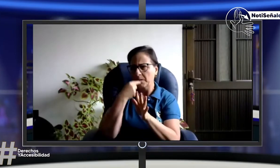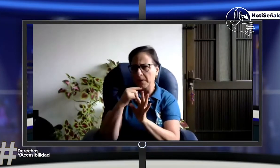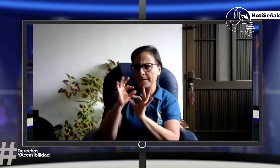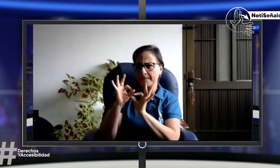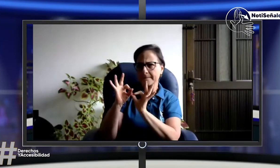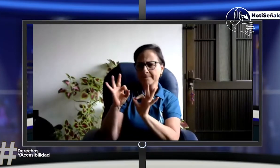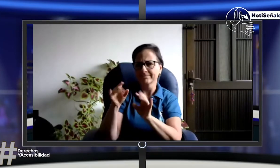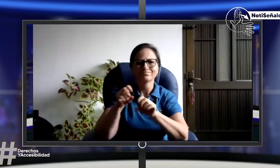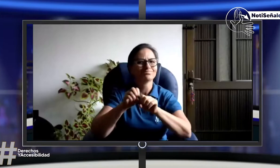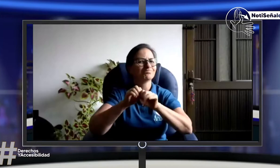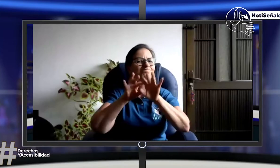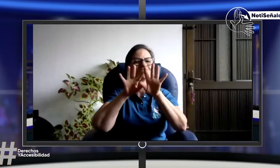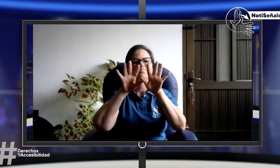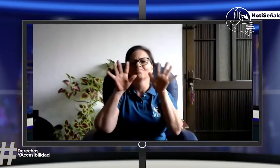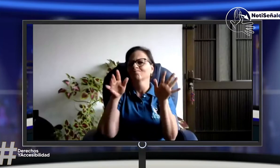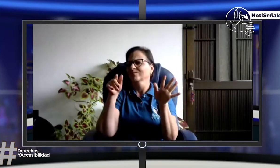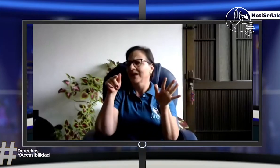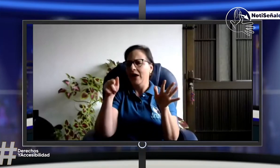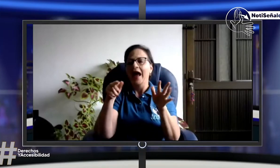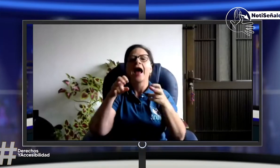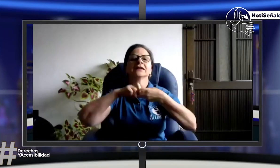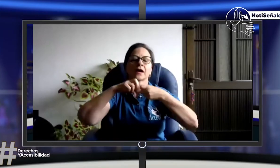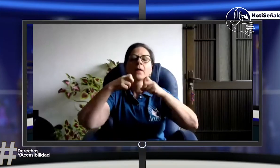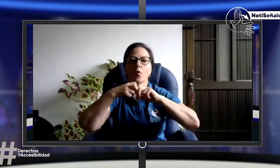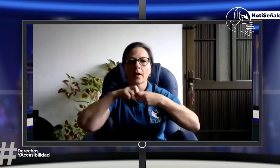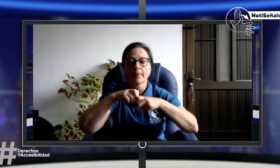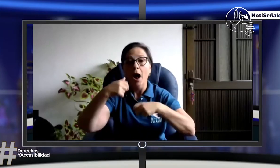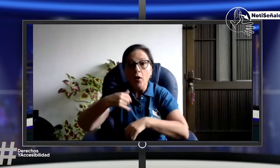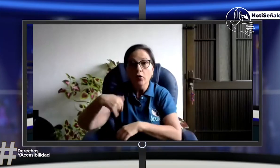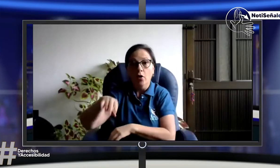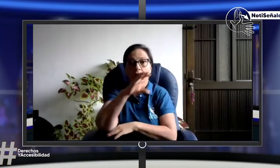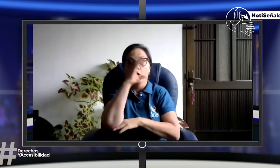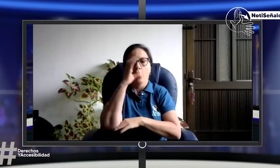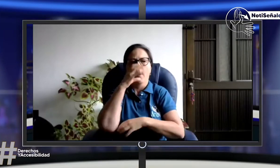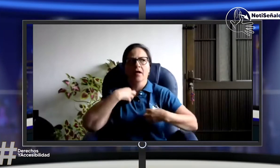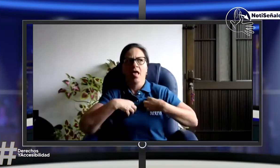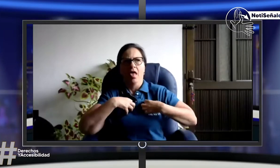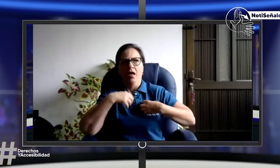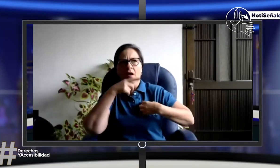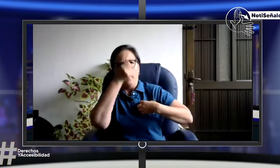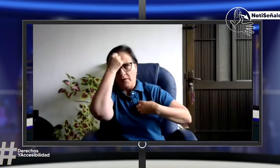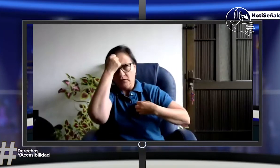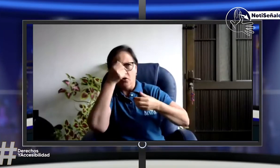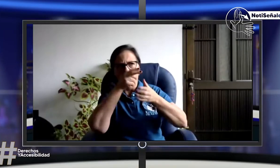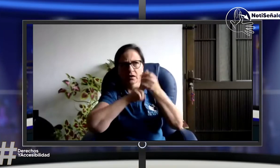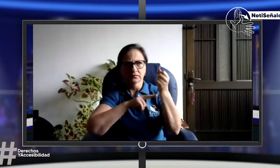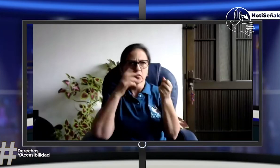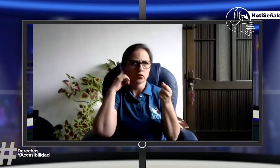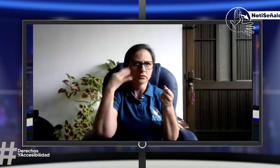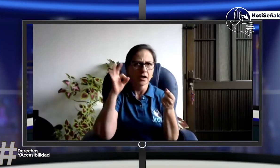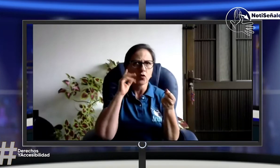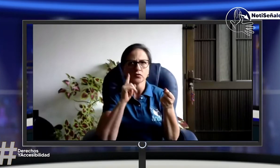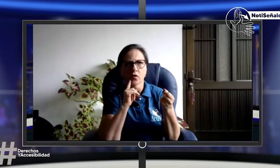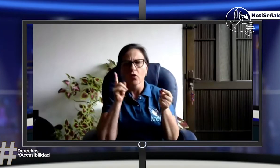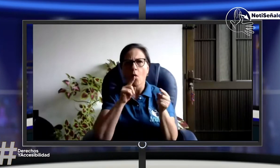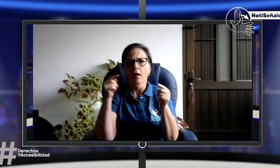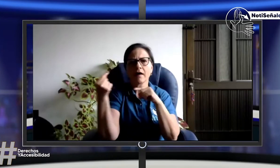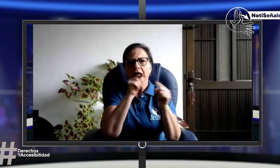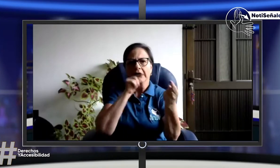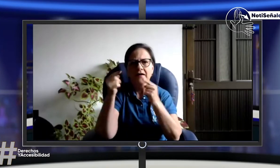la función de cada actor que se ve implícito en este proceso? Esto no es claro. todavía en Colombia vemos profesores como